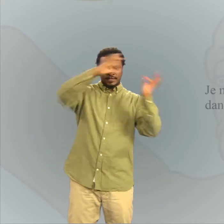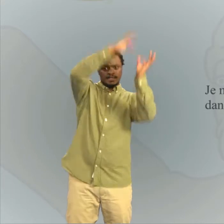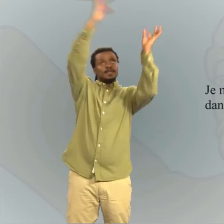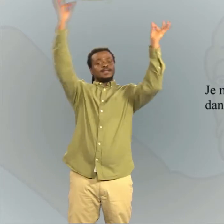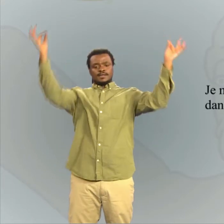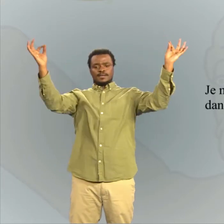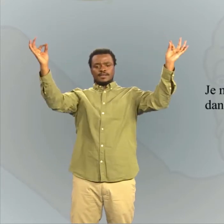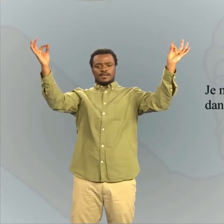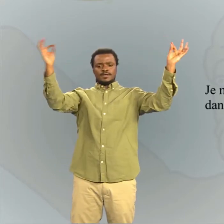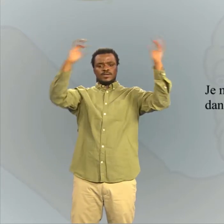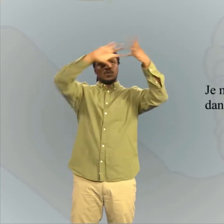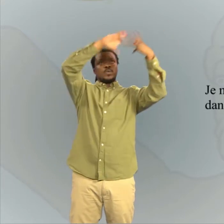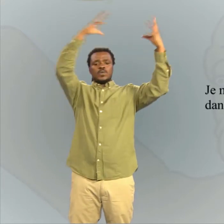Je mets mon arc dans les nuages.